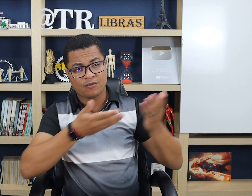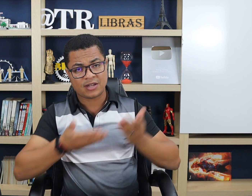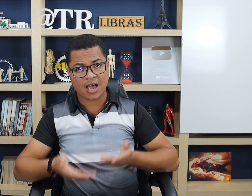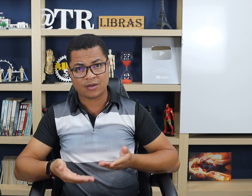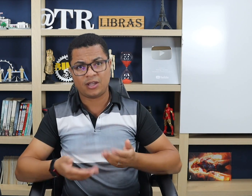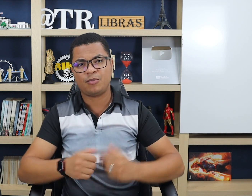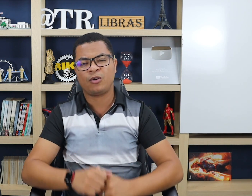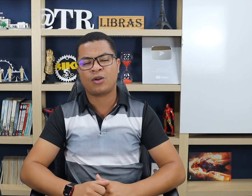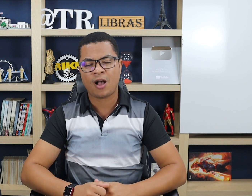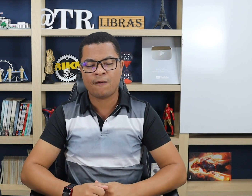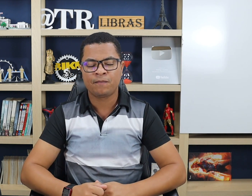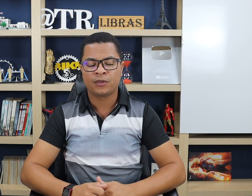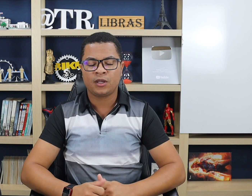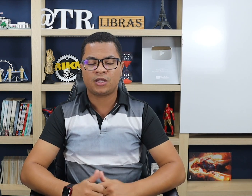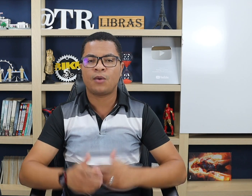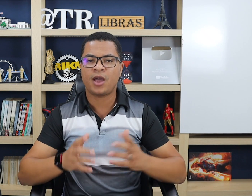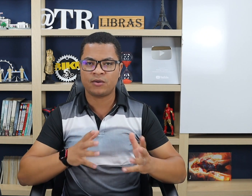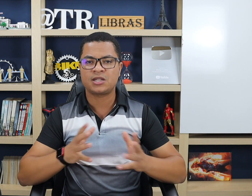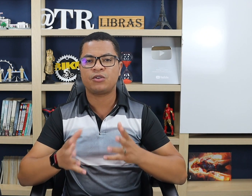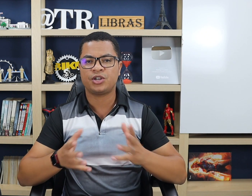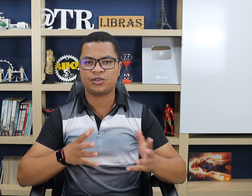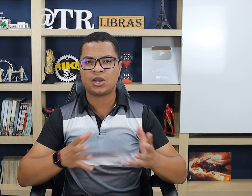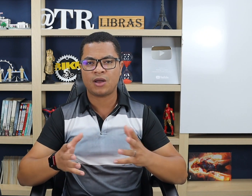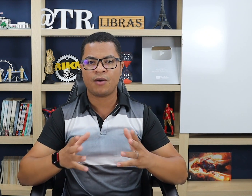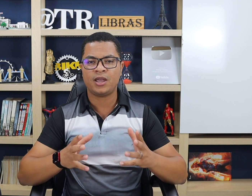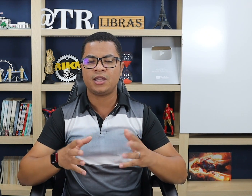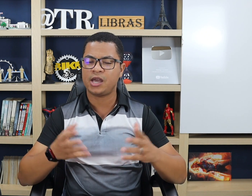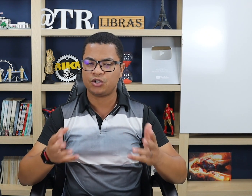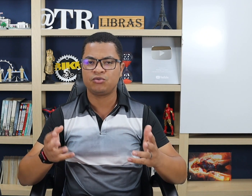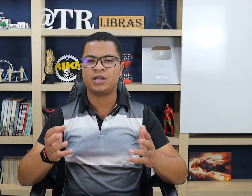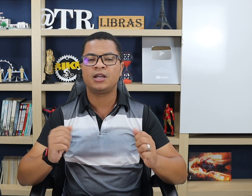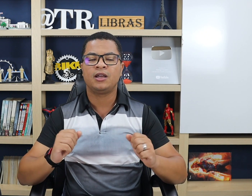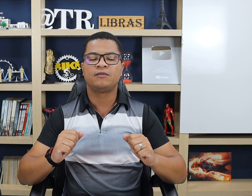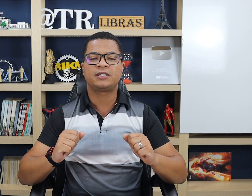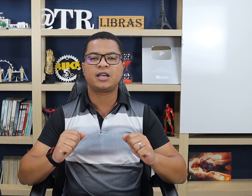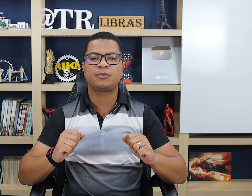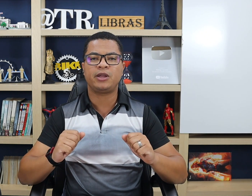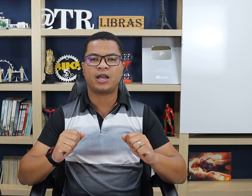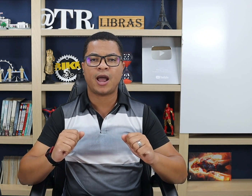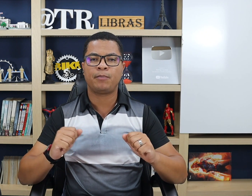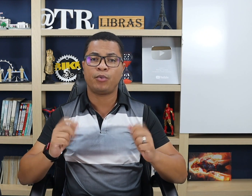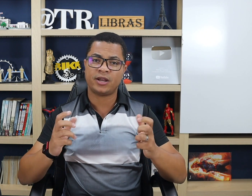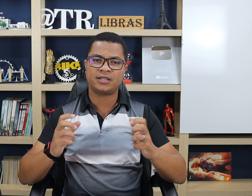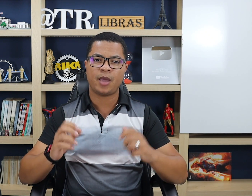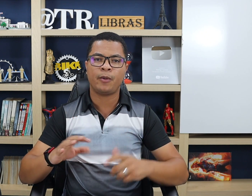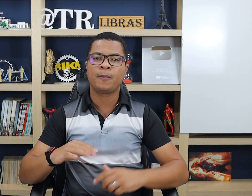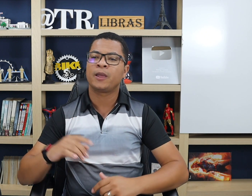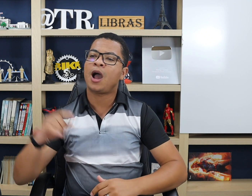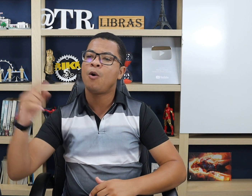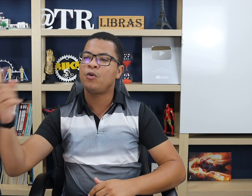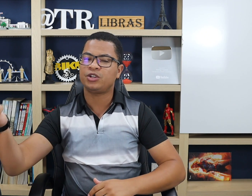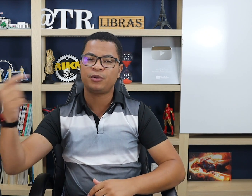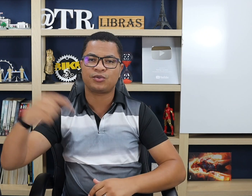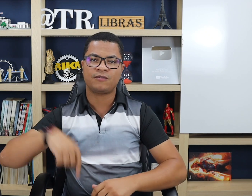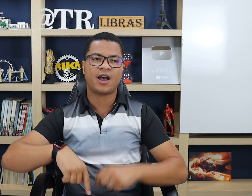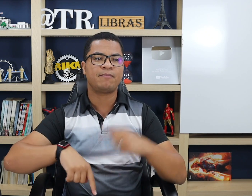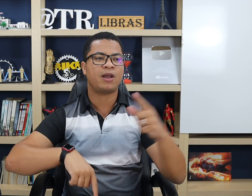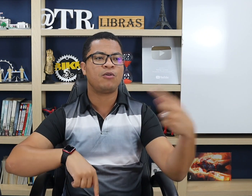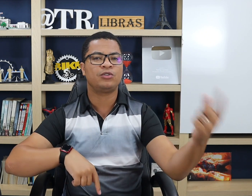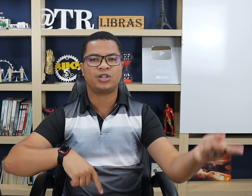convidado aqui para o local. Então, é um sinal direcional aí que ajuda você a explicar, por exemplo, aonde a pessoa vai, para onde